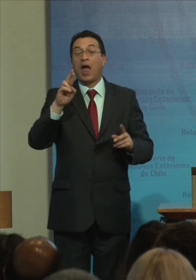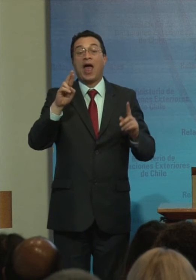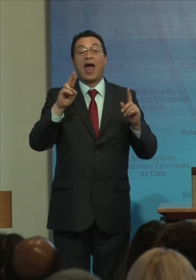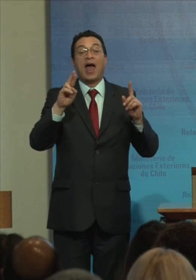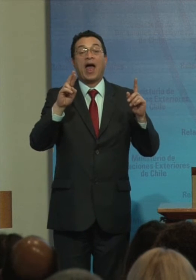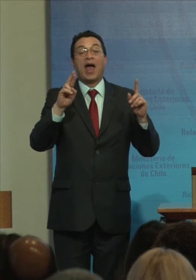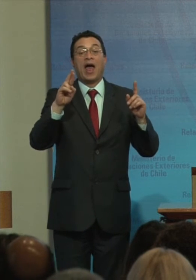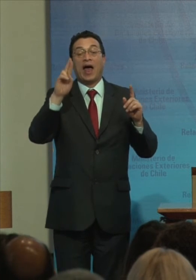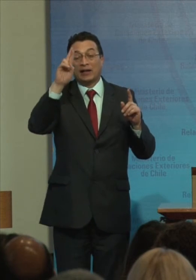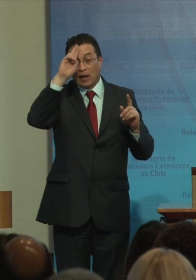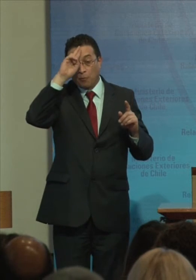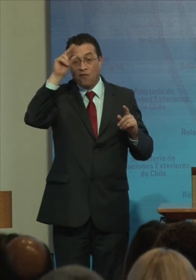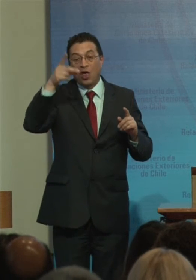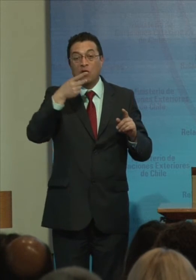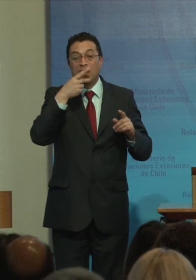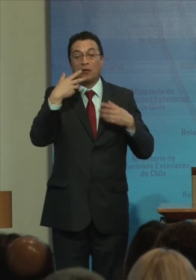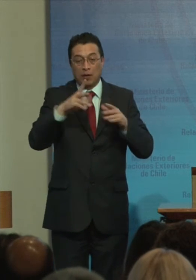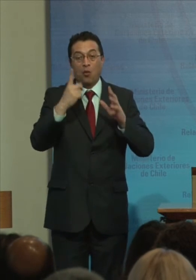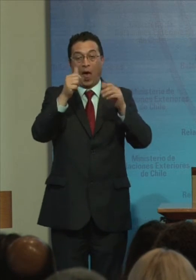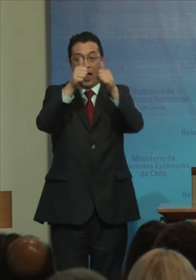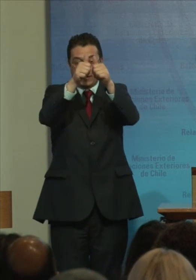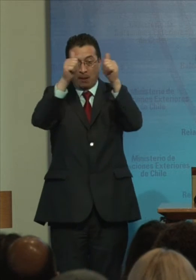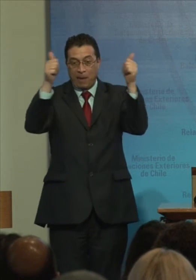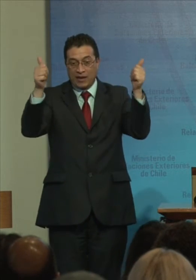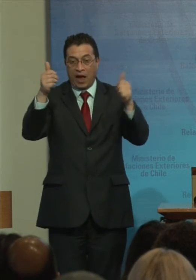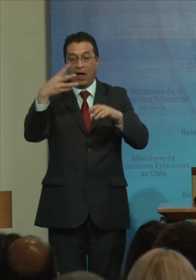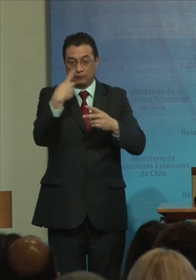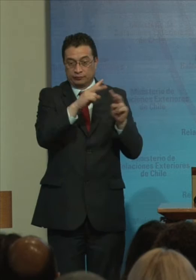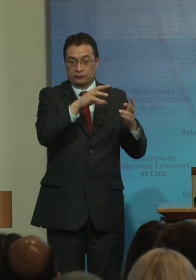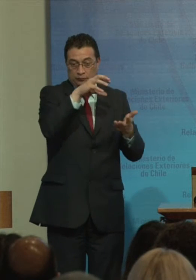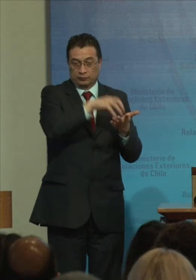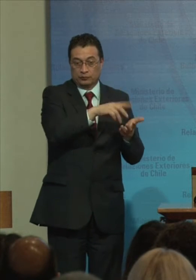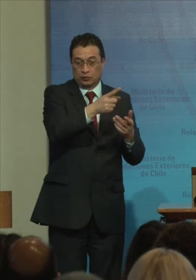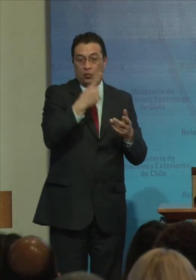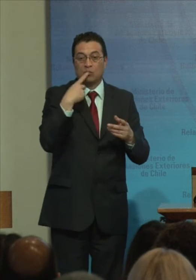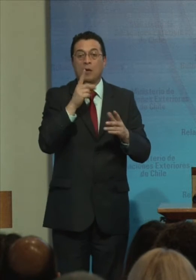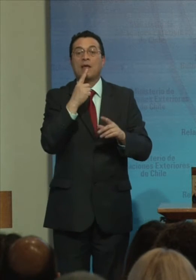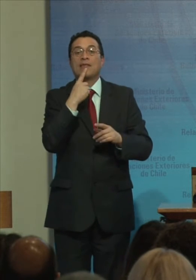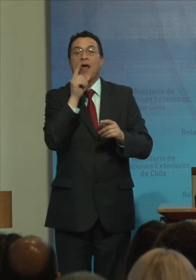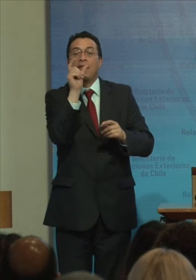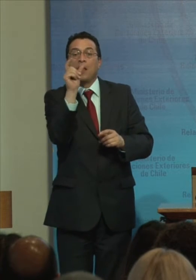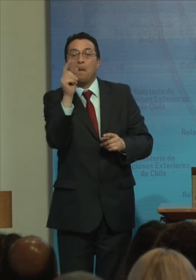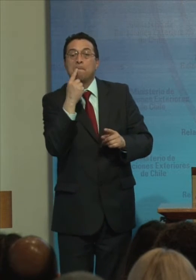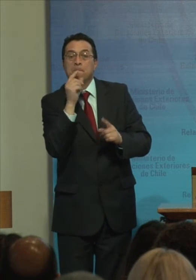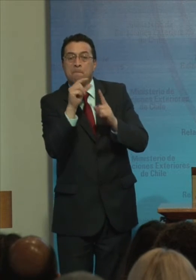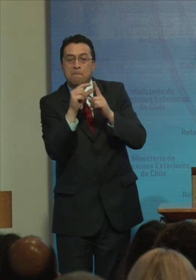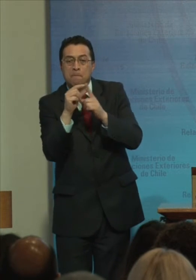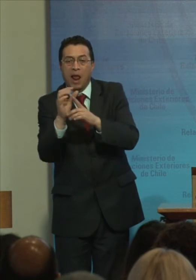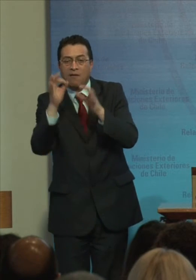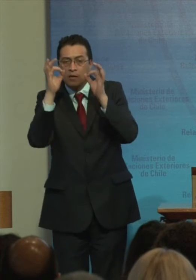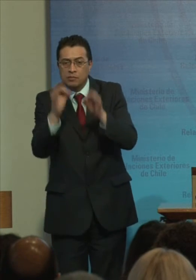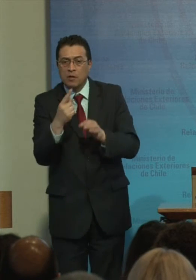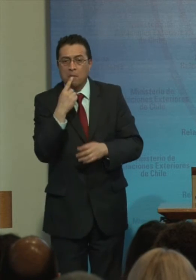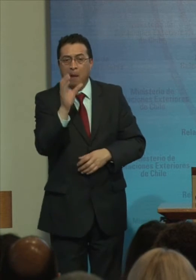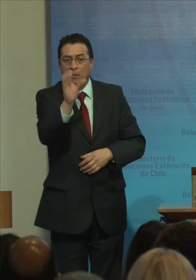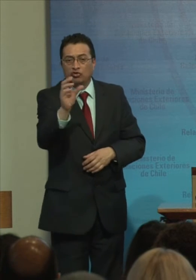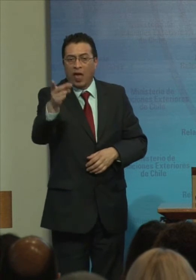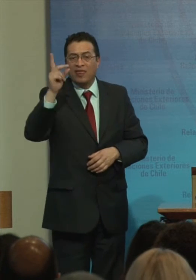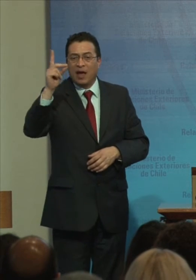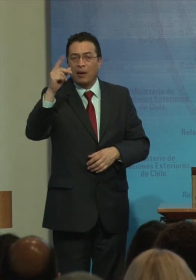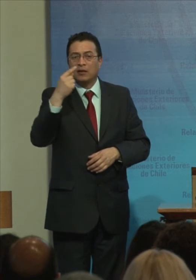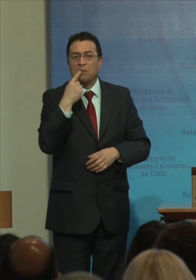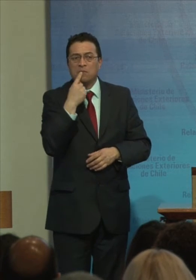impulsando El desarrollo De una campaña Regional Sobre el uso Correcto De la terminología Para referirse A la persona Con